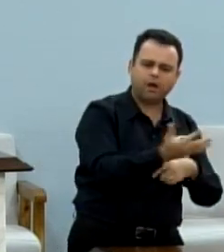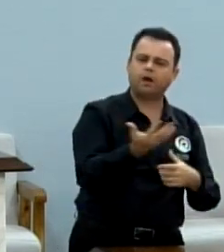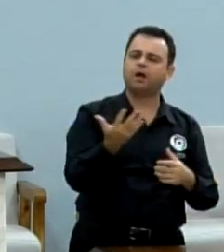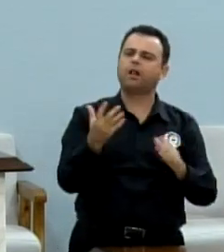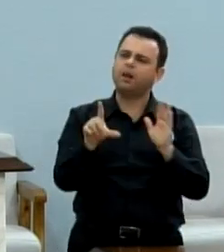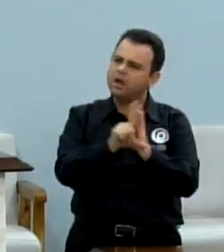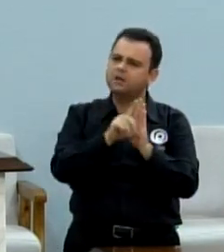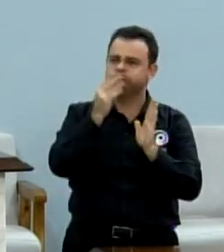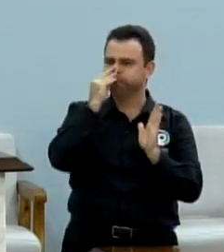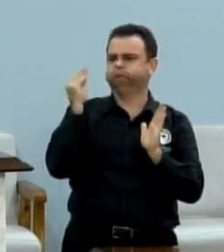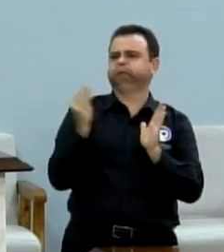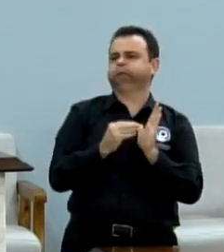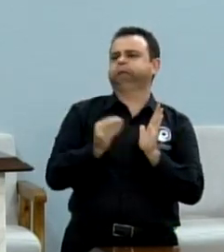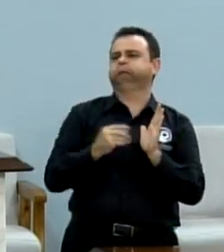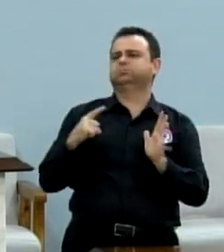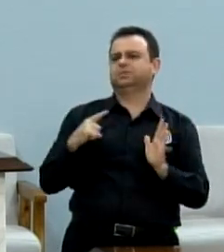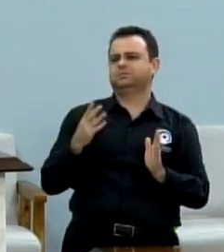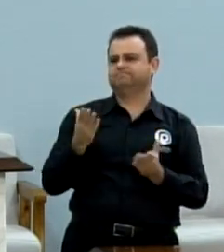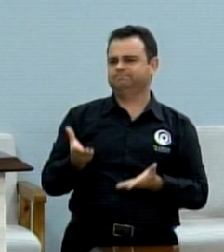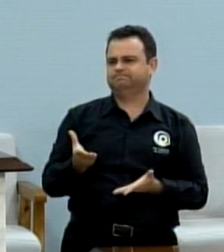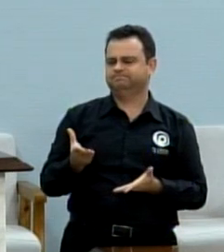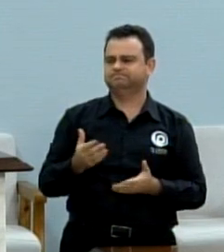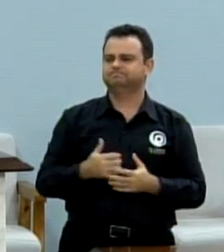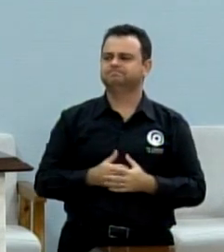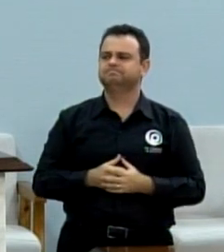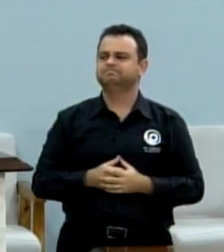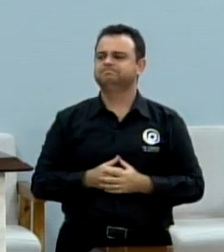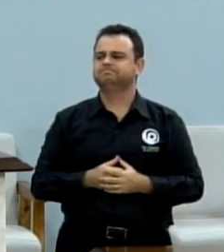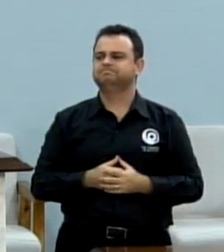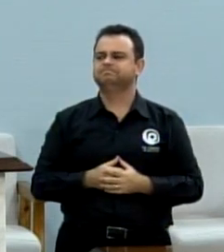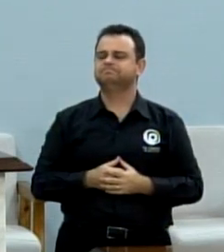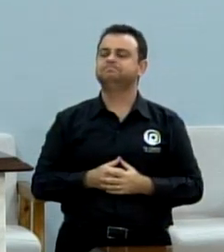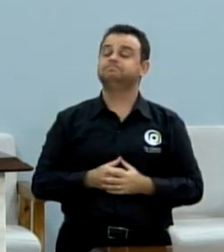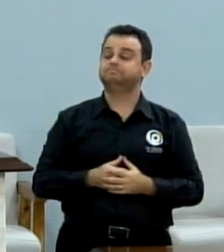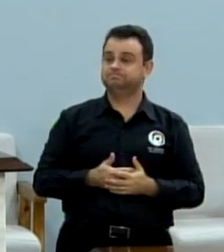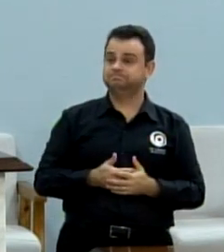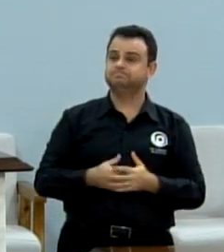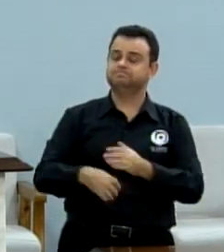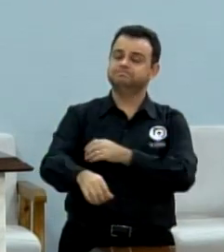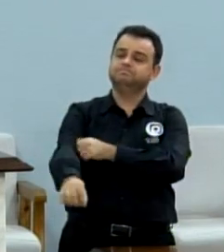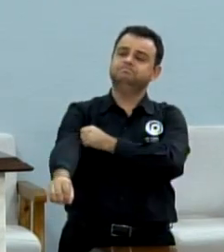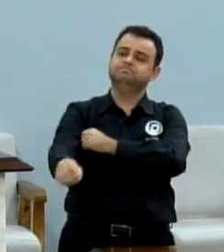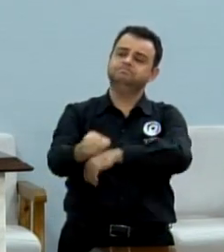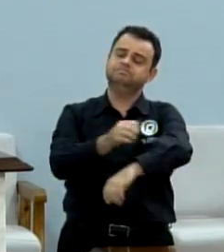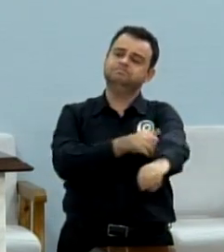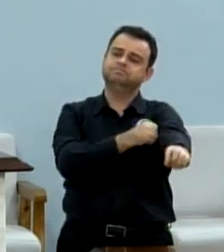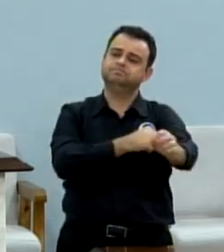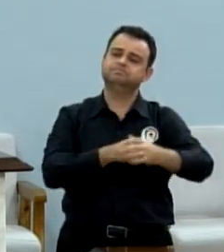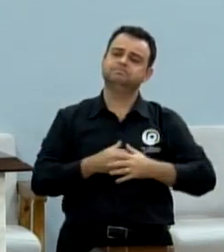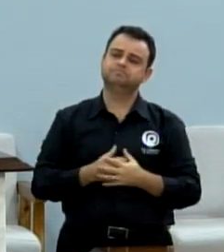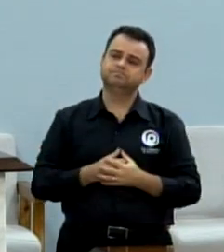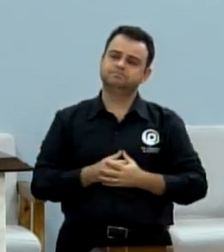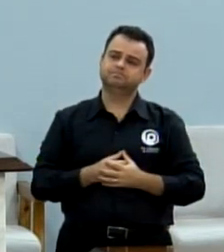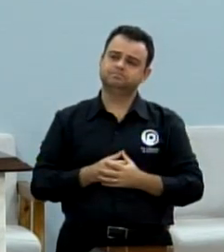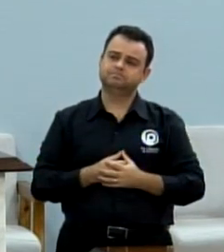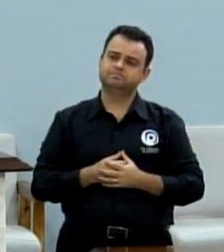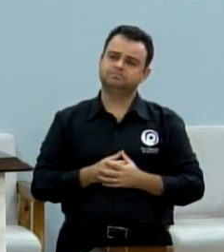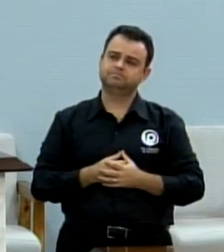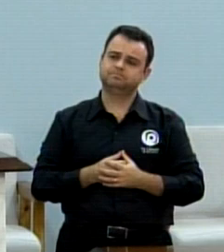Ante a pouca credibilidade de seu autor nesses autos, vejam,